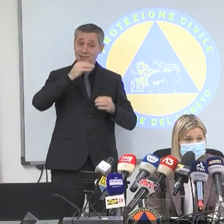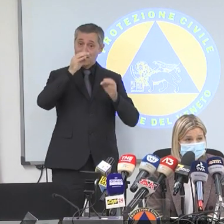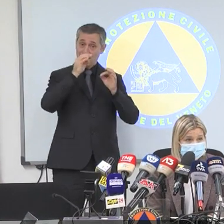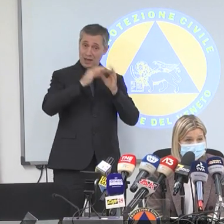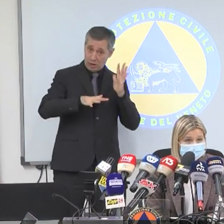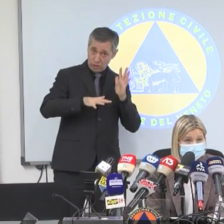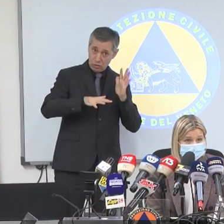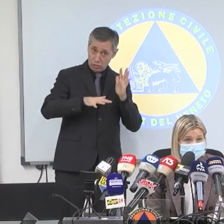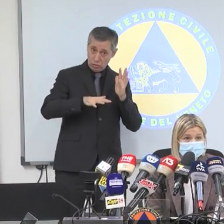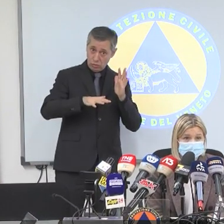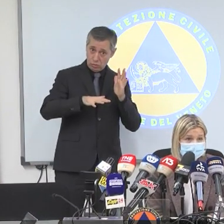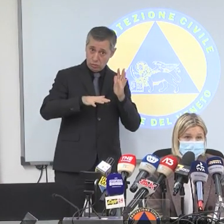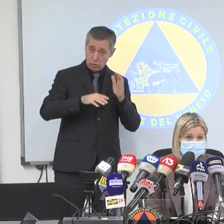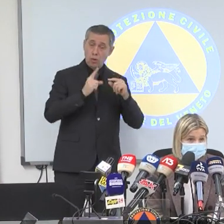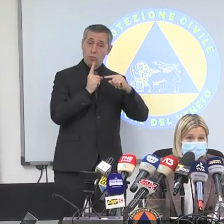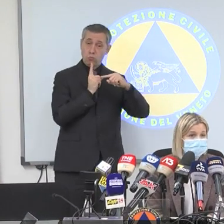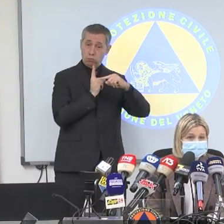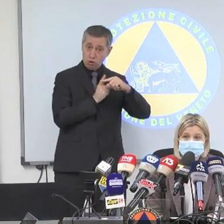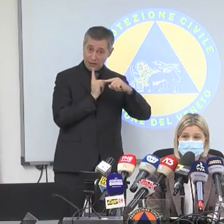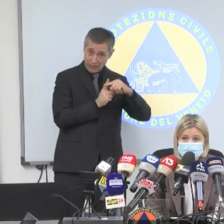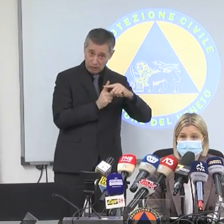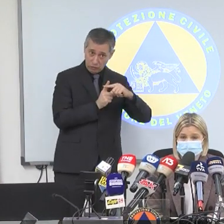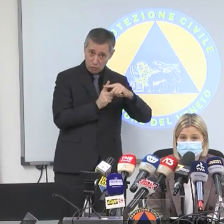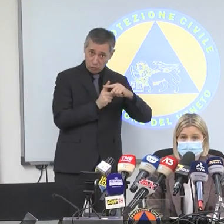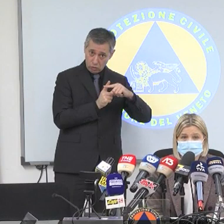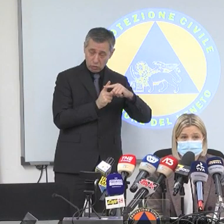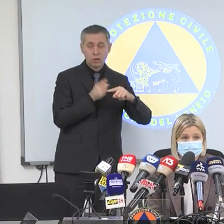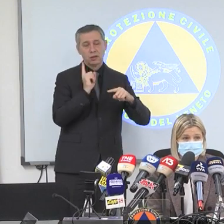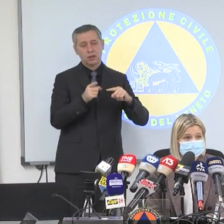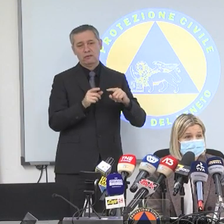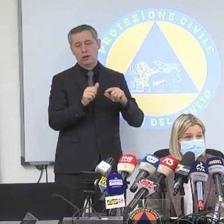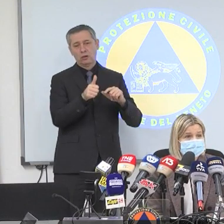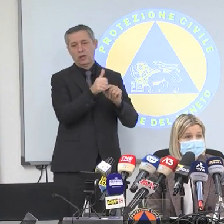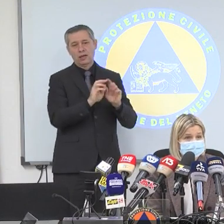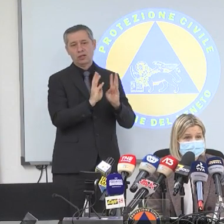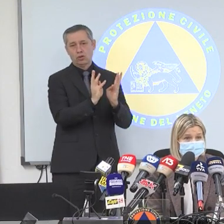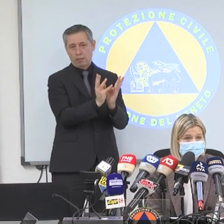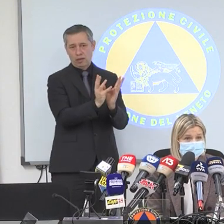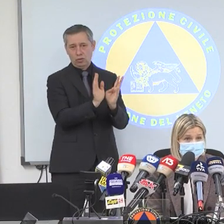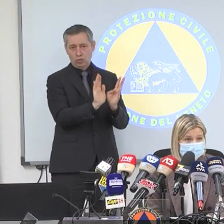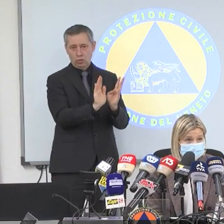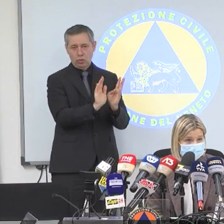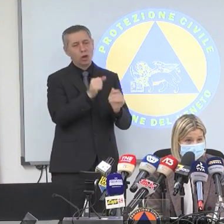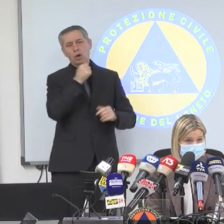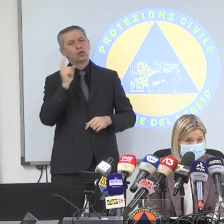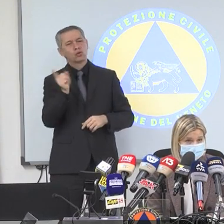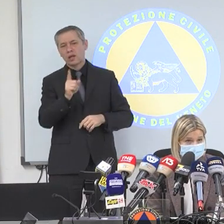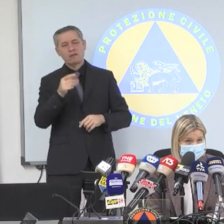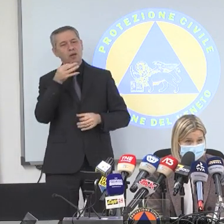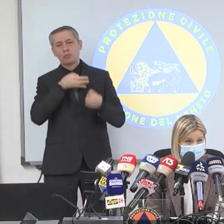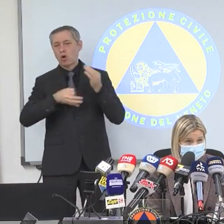positivo si va in isolamento in base alle regole che ci sono oggi senza la conferma del molecolare.